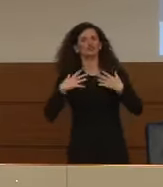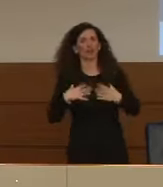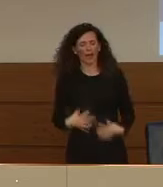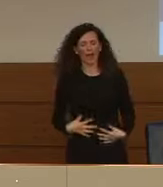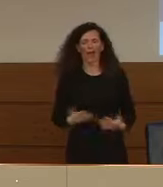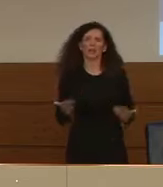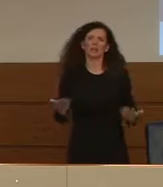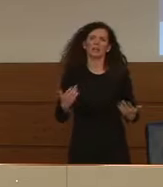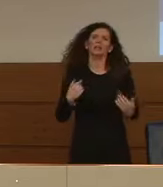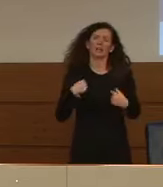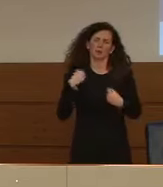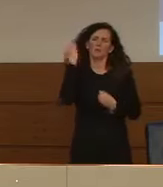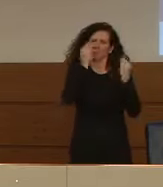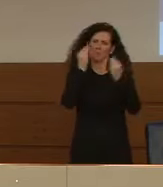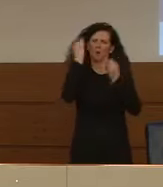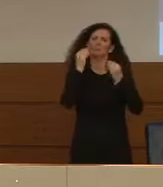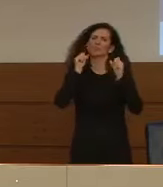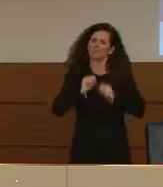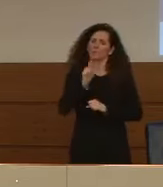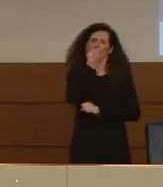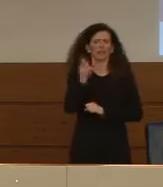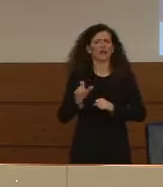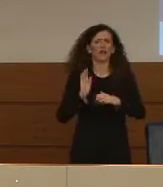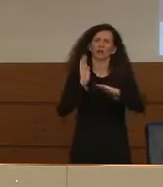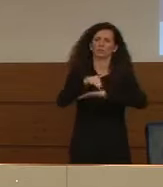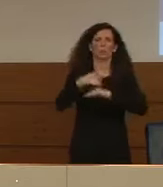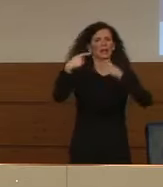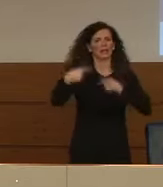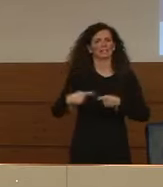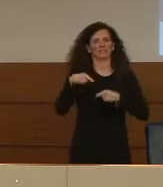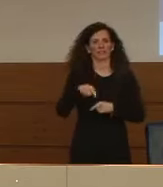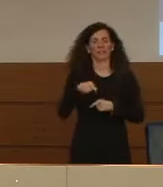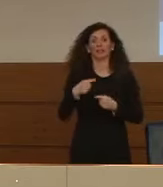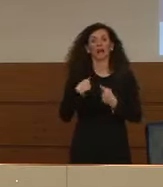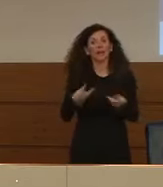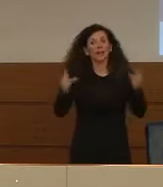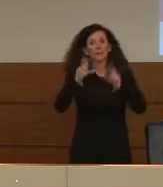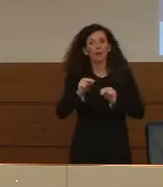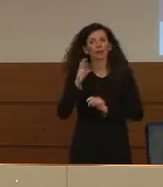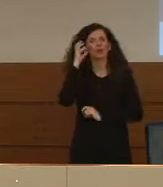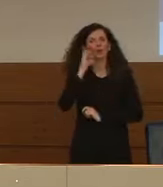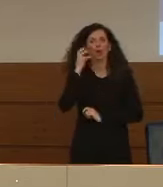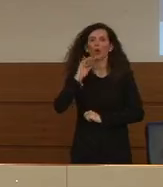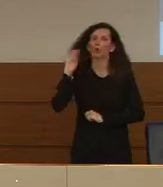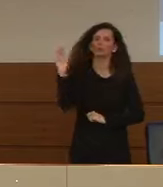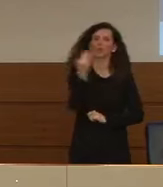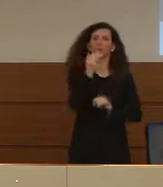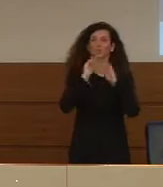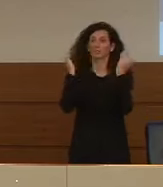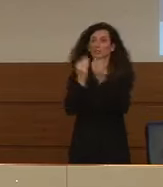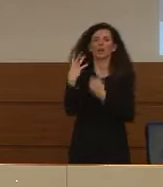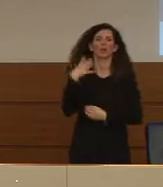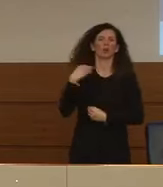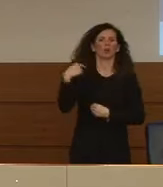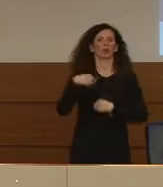penso che l'Italia potrà superare questa sfida. E ripeto con orgoglio che tutti ci stanno imitando.